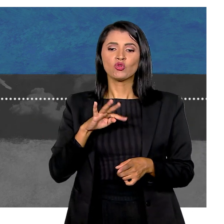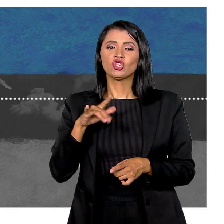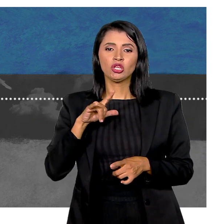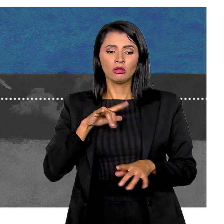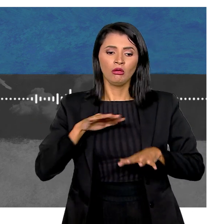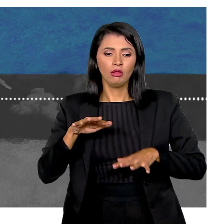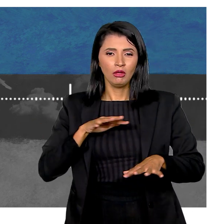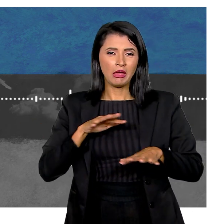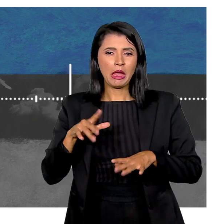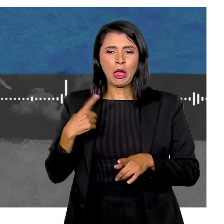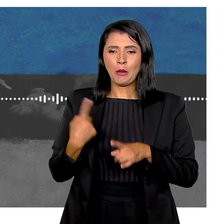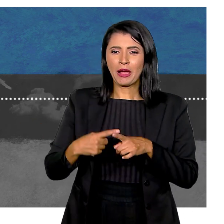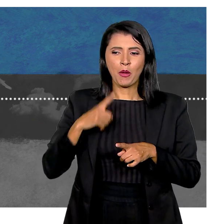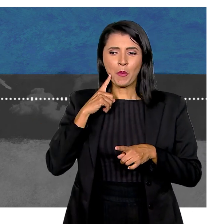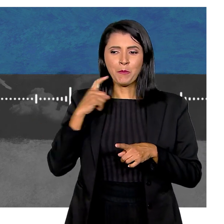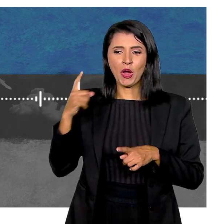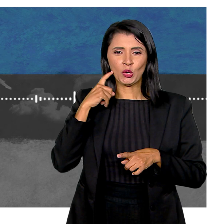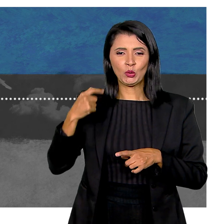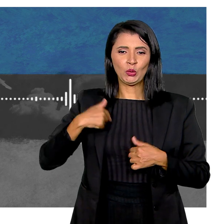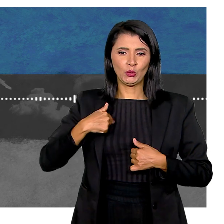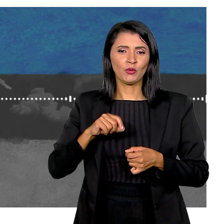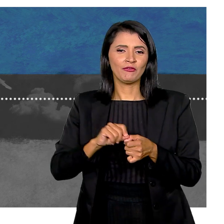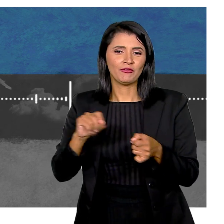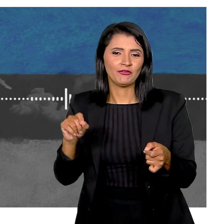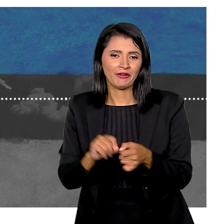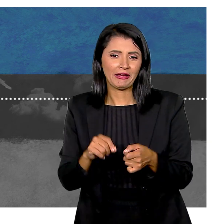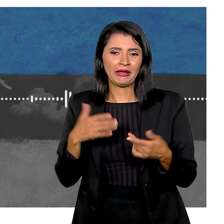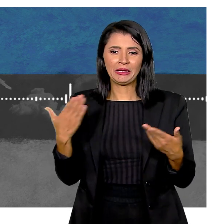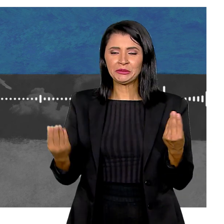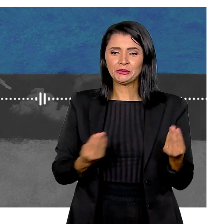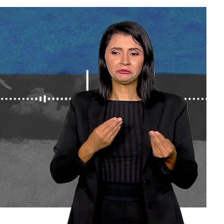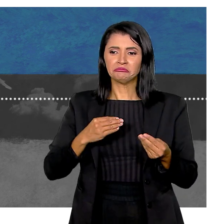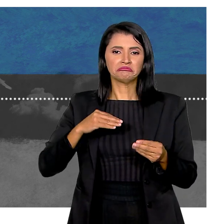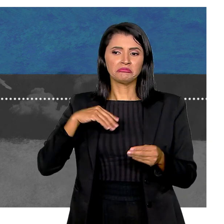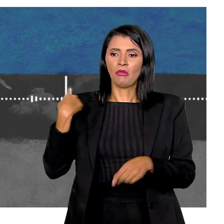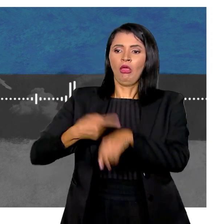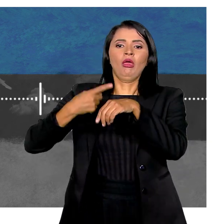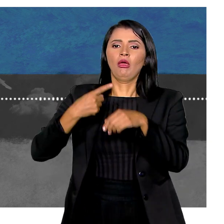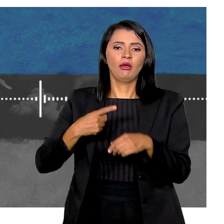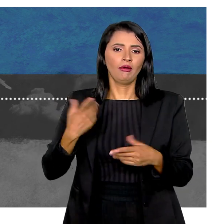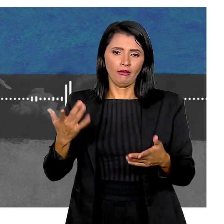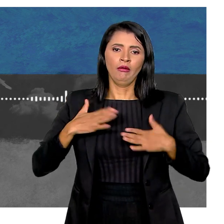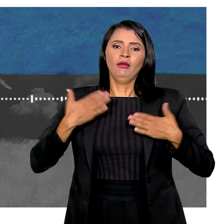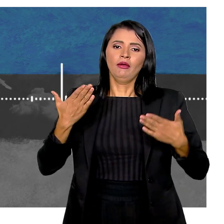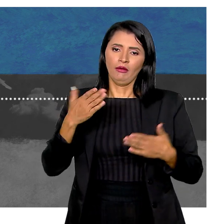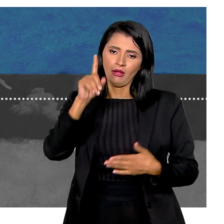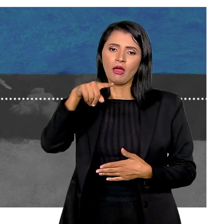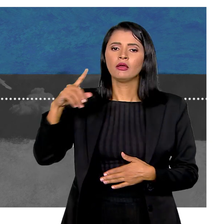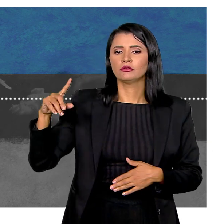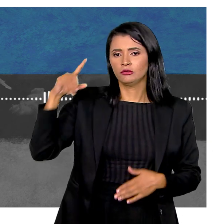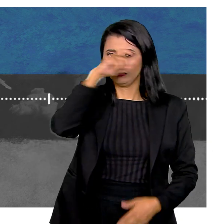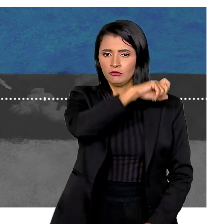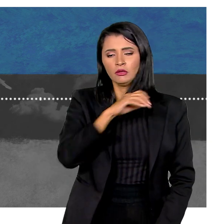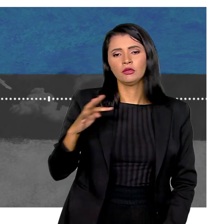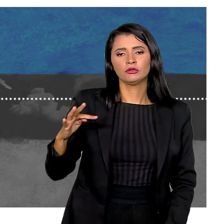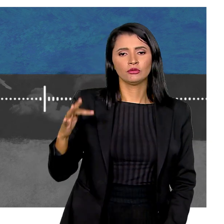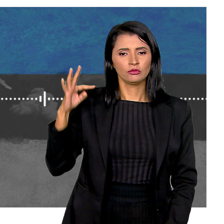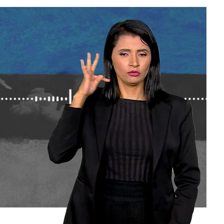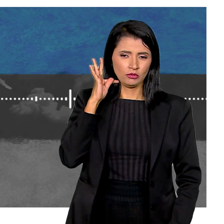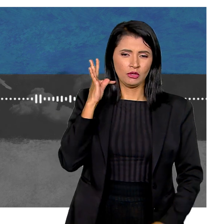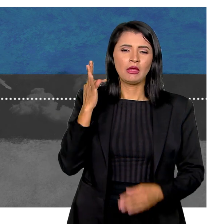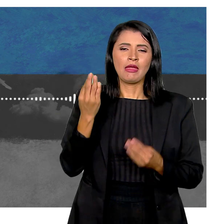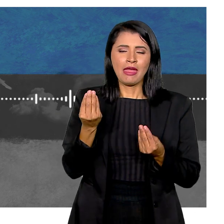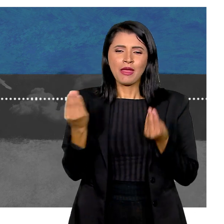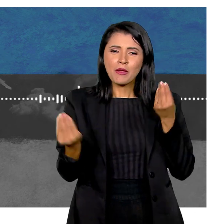tiques Por causa dos barulhos que eu faço E nada É bem difícil de Touré Não, eles